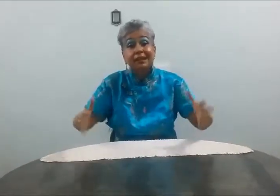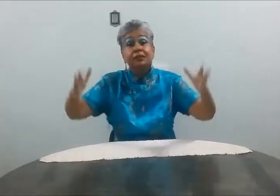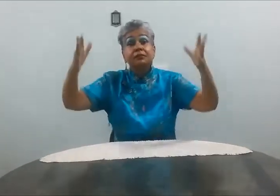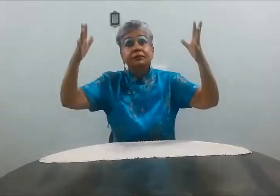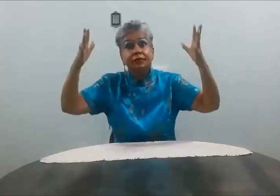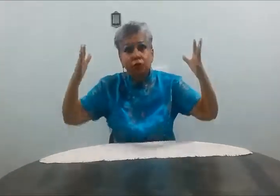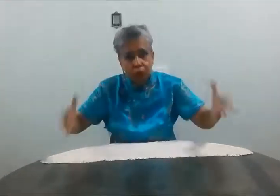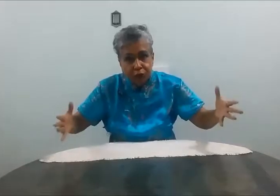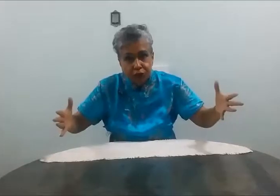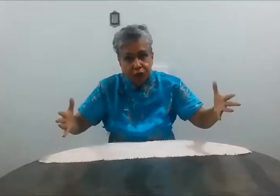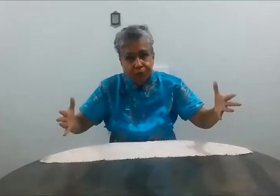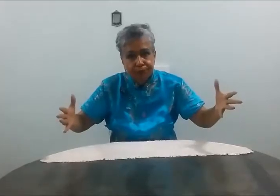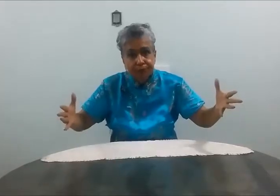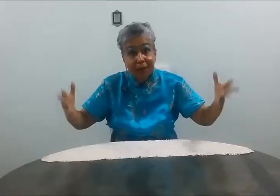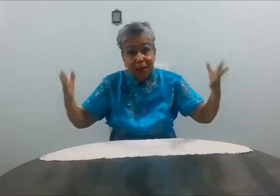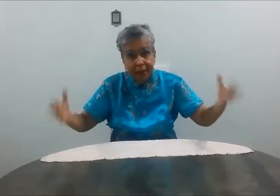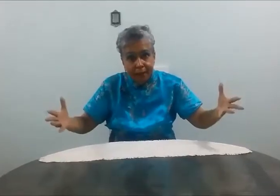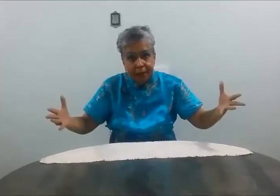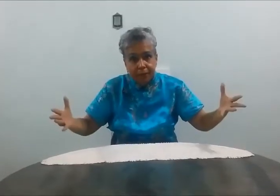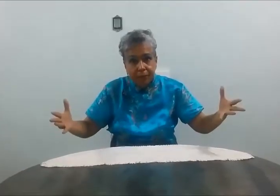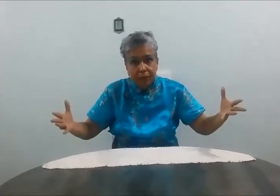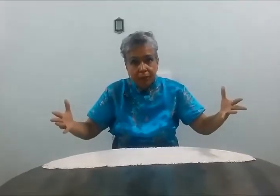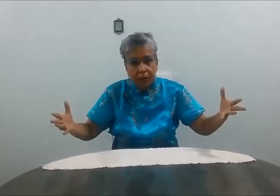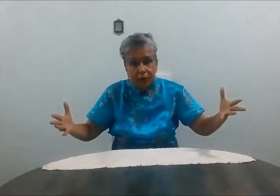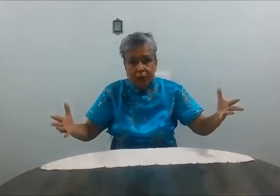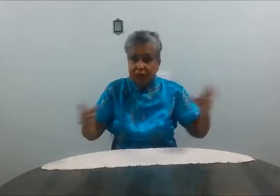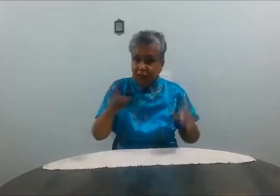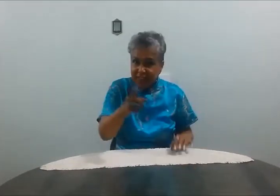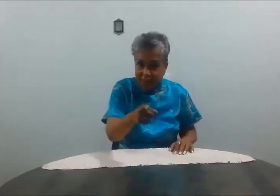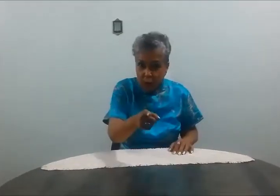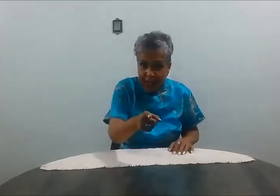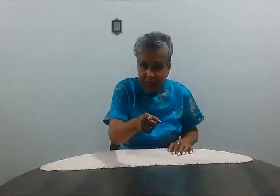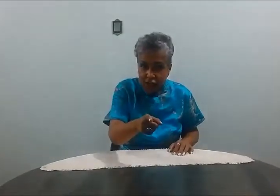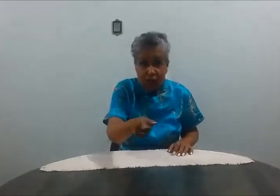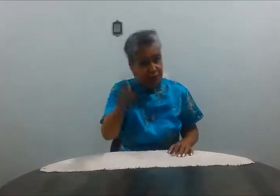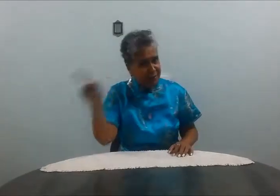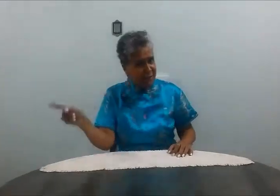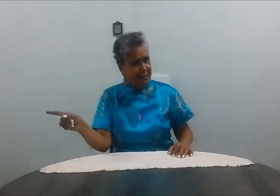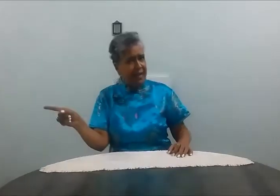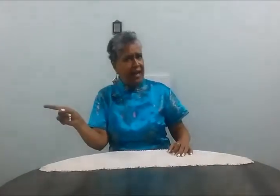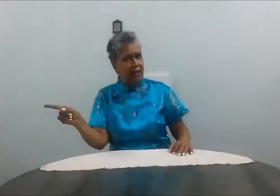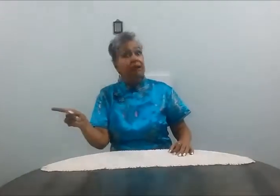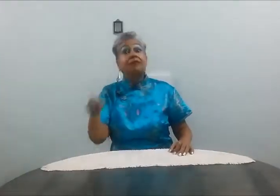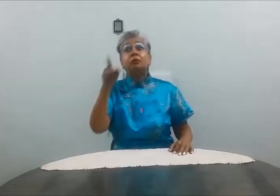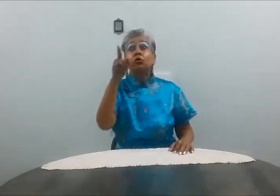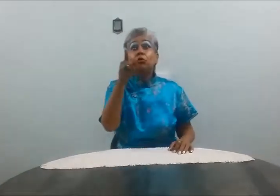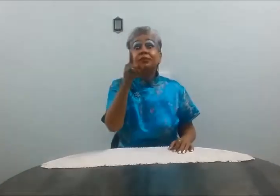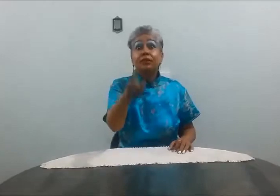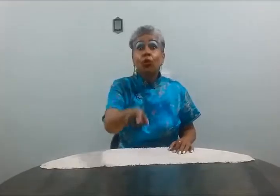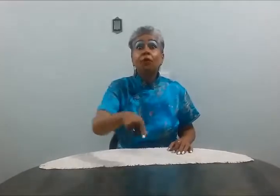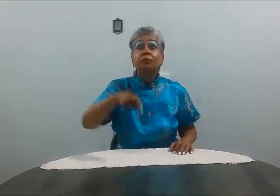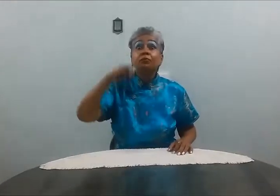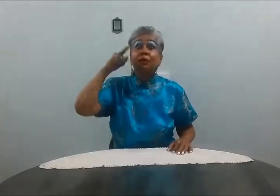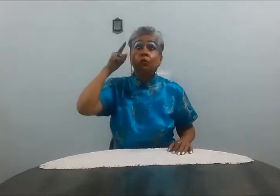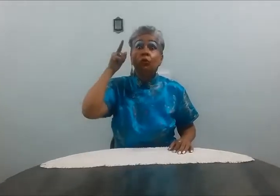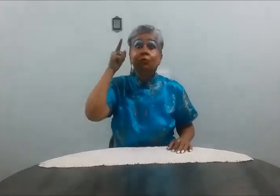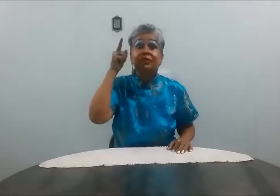ciúmes? Pra que? Se você tá doente, vai se tratar, vai procurar um psicólogo, vai procurar um